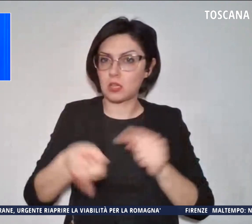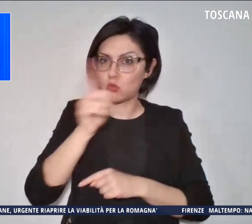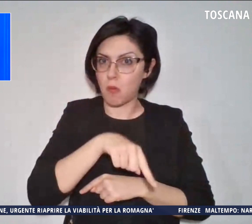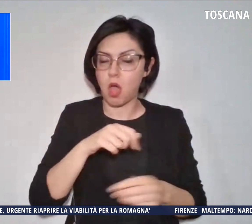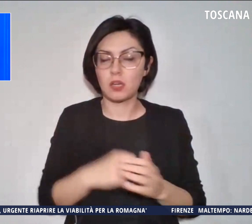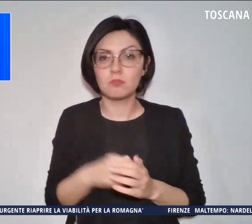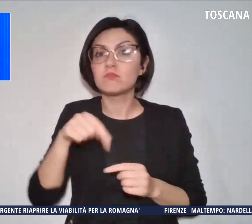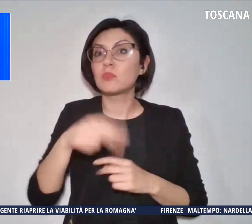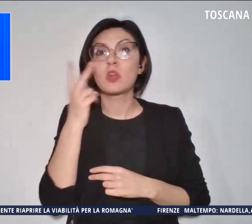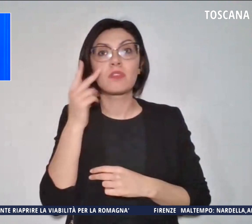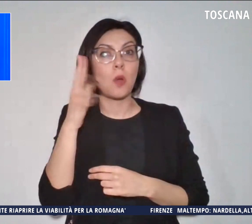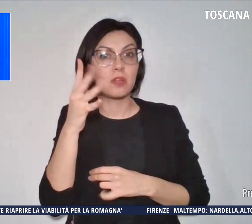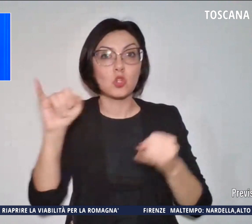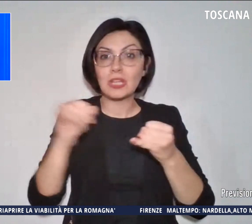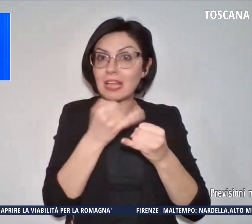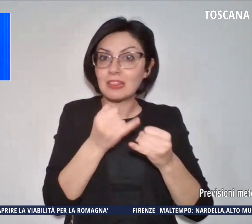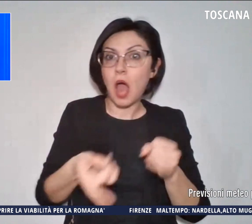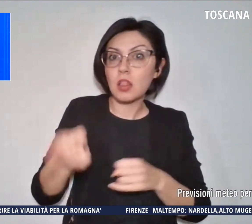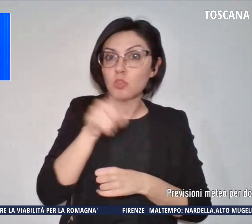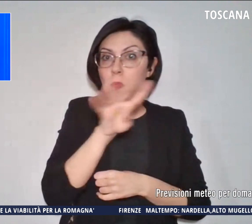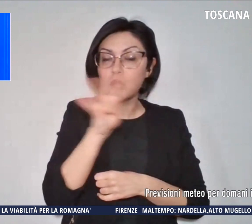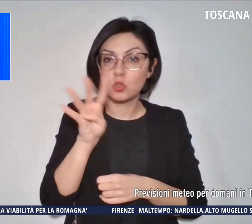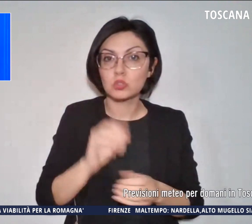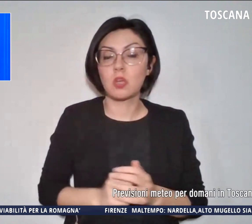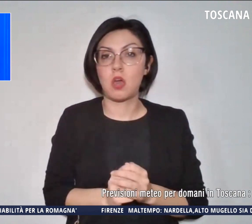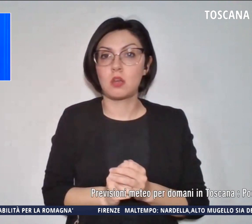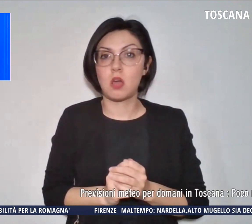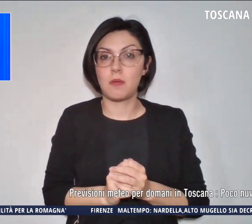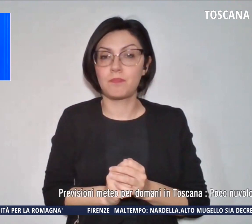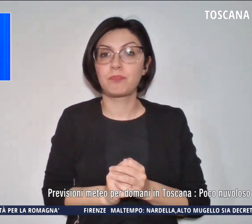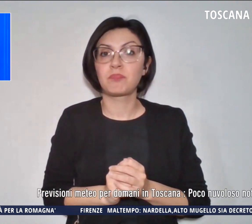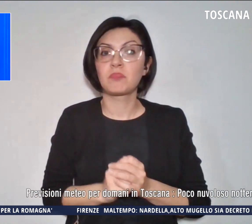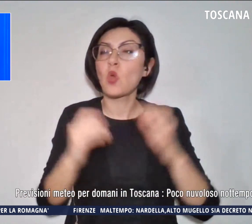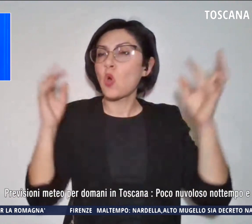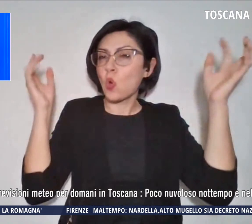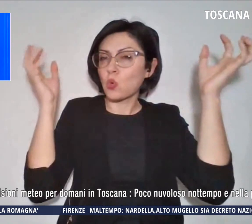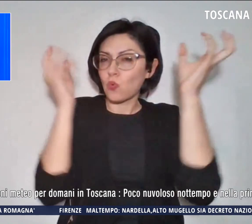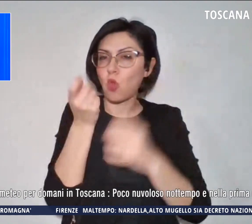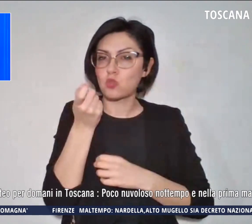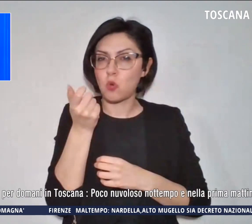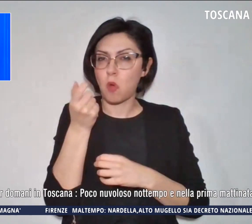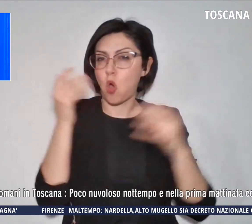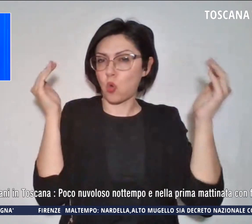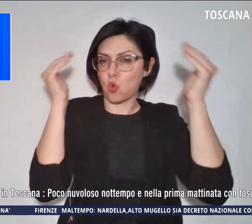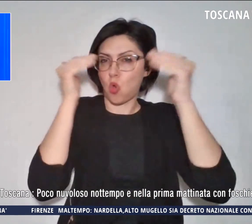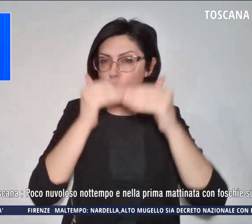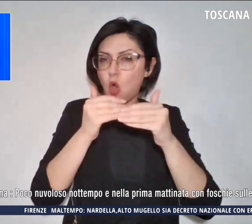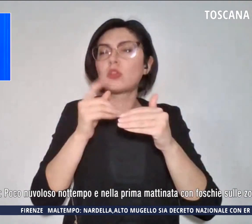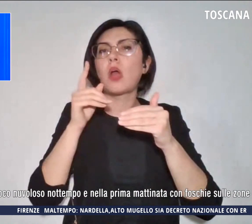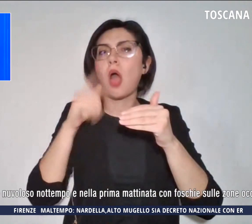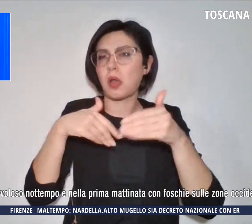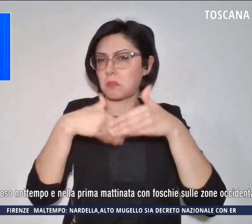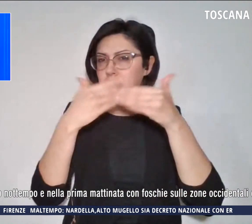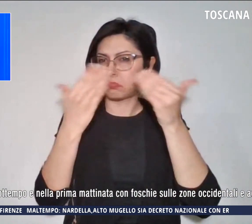dettagli le previsioni del tempo per domani in Toscana. Poco nuvoloso durante la notte, nella prima mattinata con